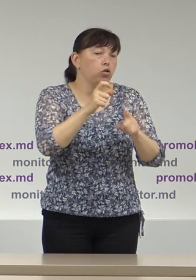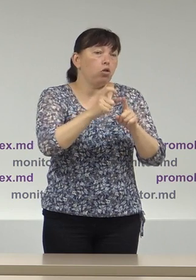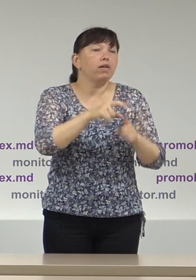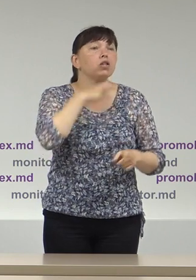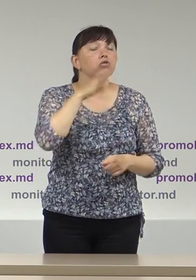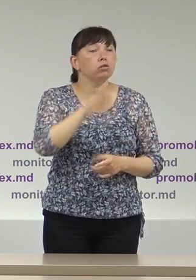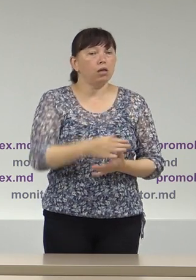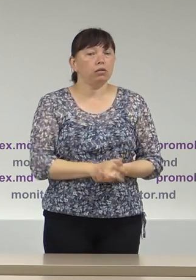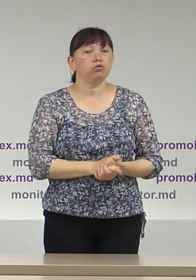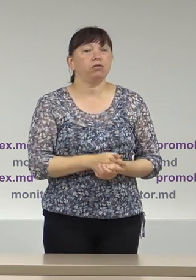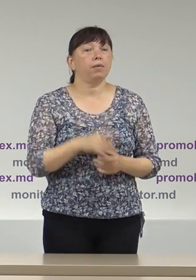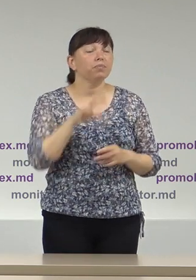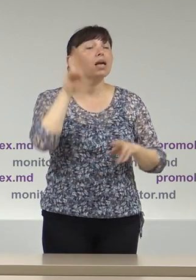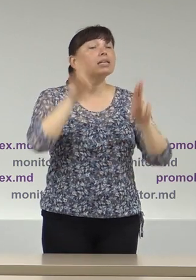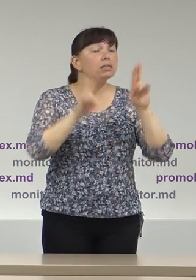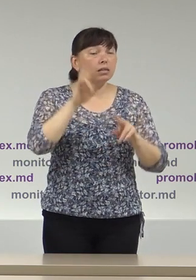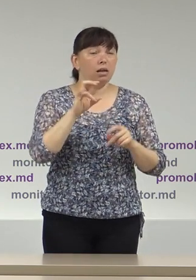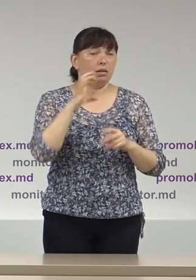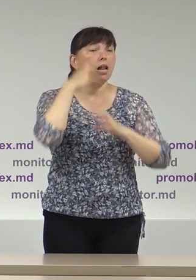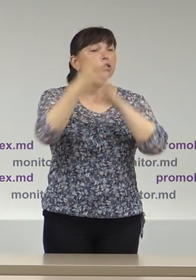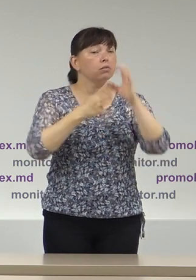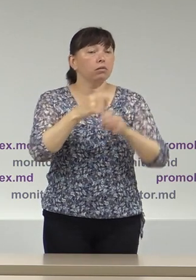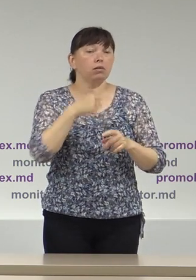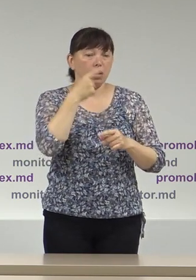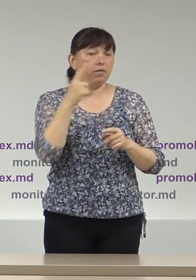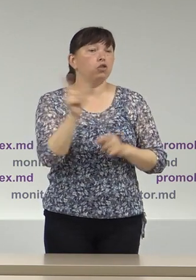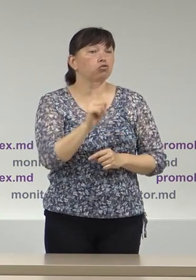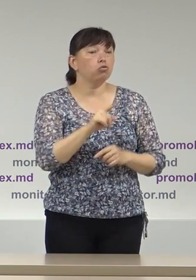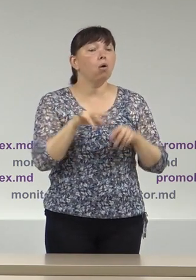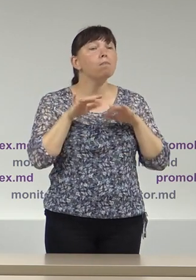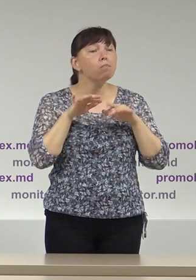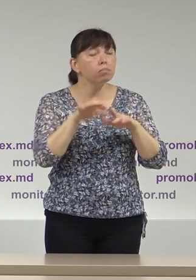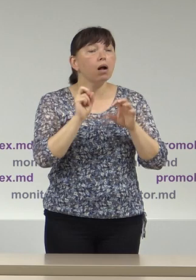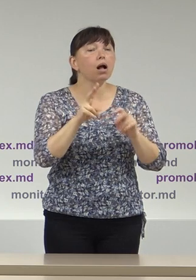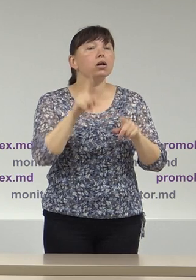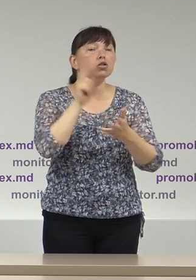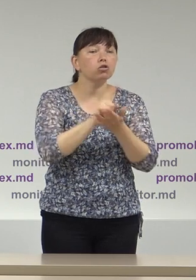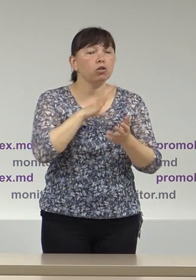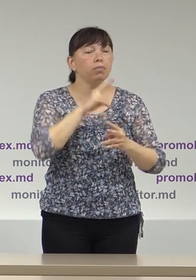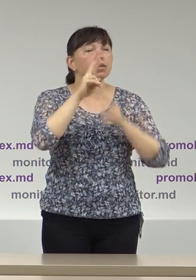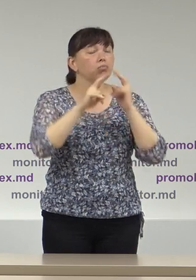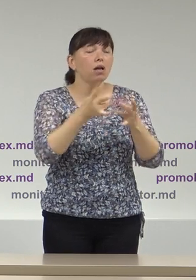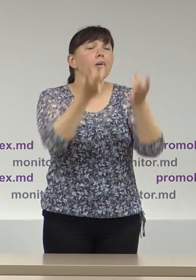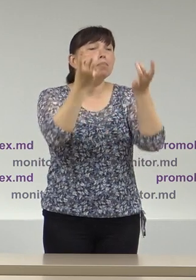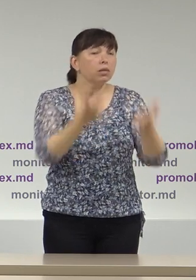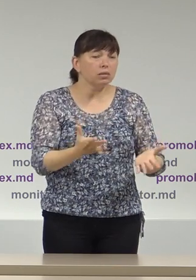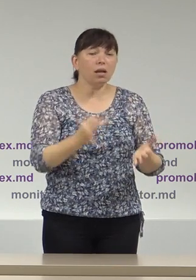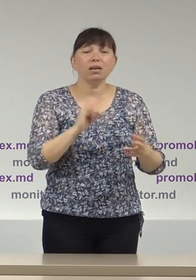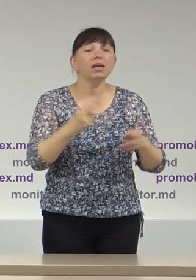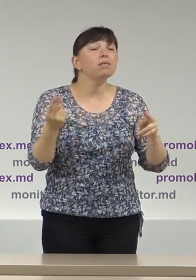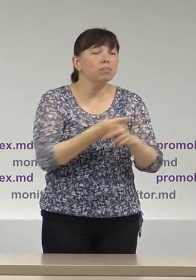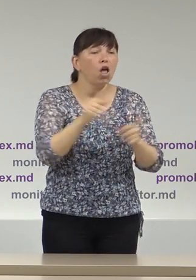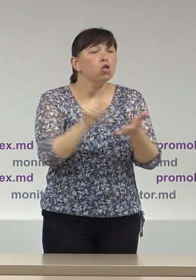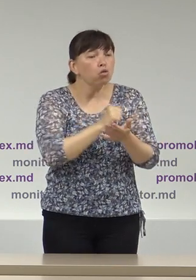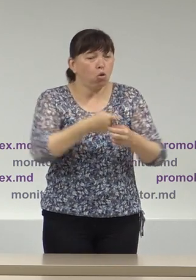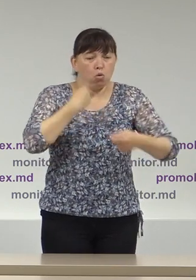Standartele internaționale stabilez de asemenea că procedura de recurs trebuie să fie una simplă și lipsită de formalitate,